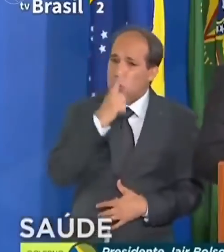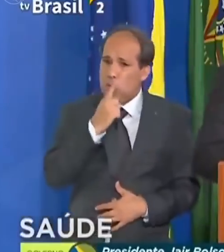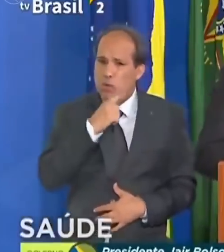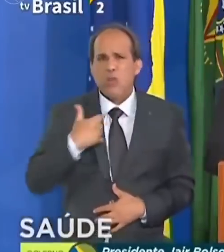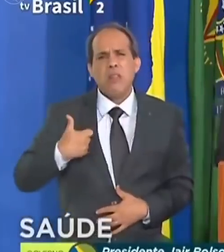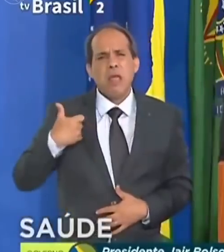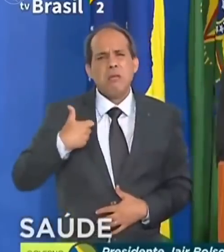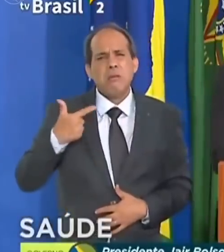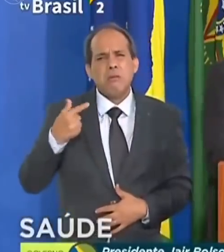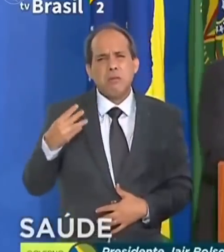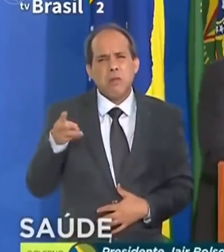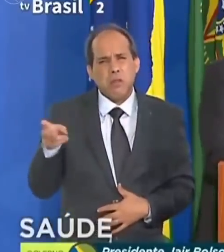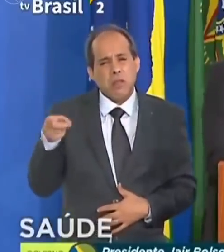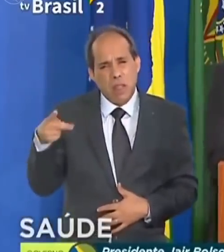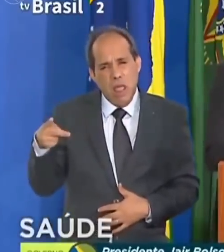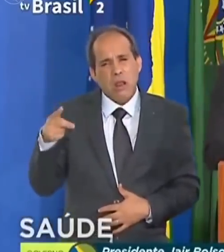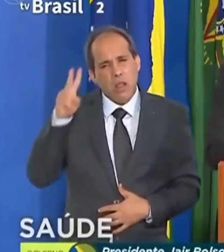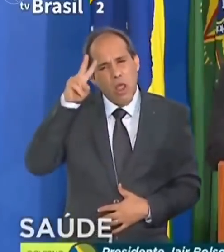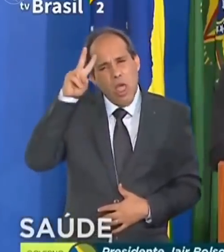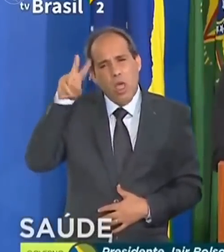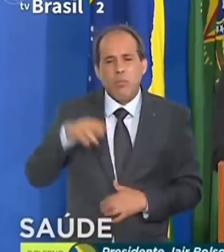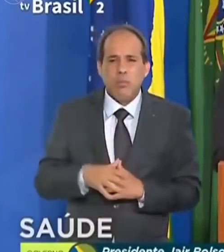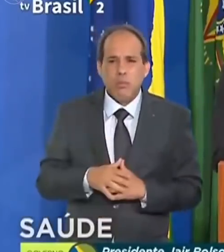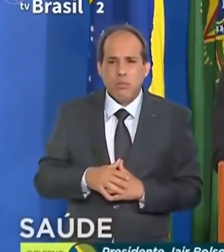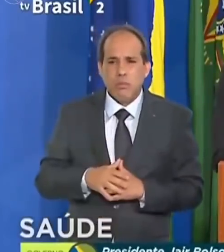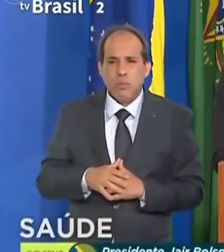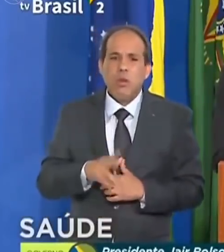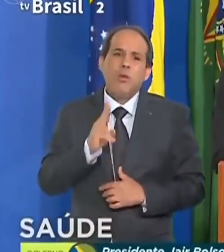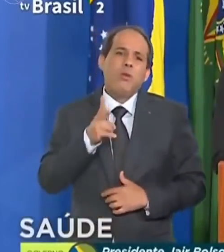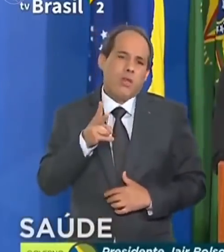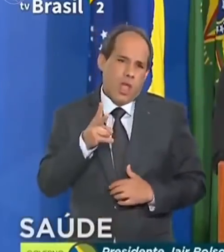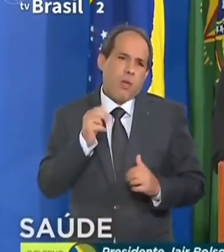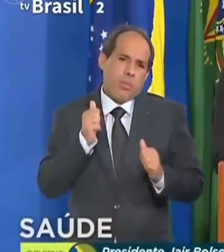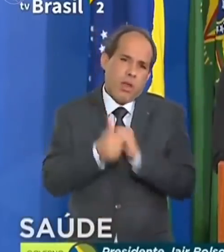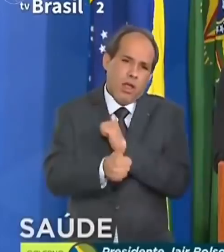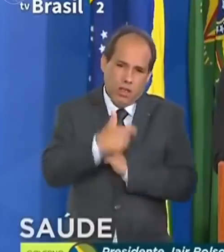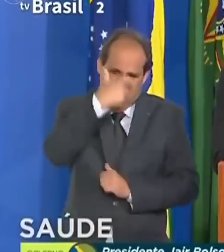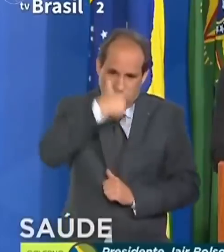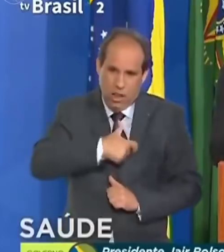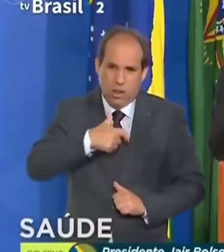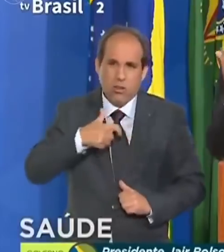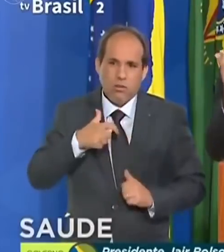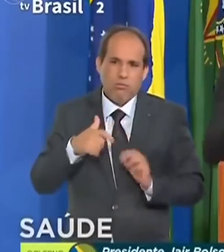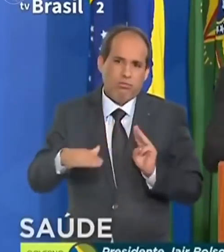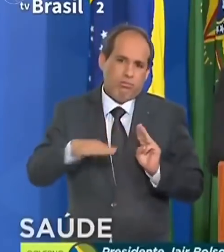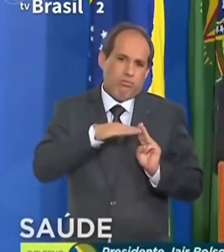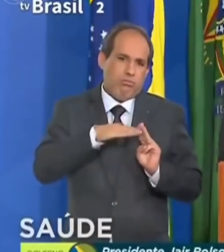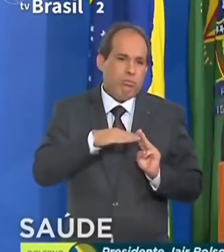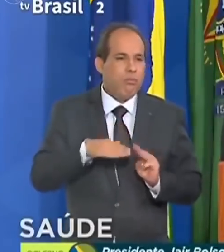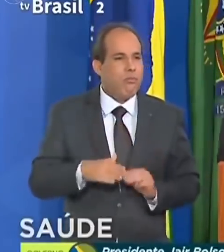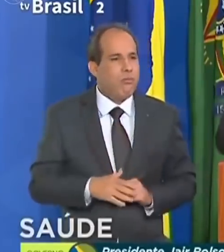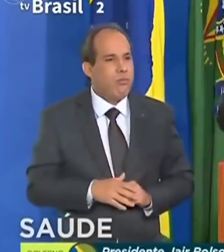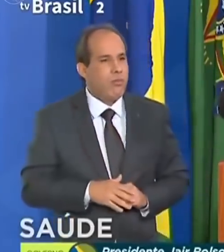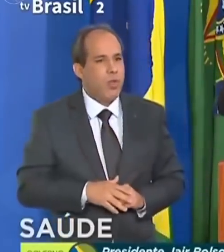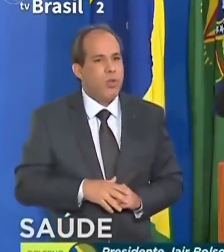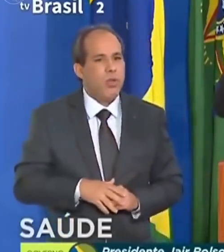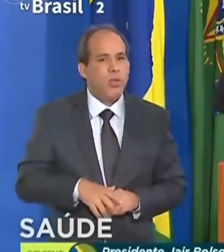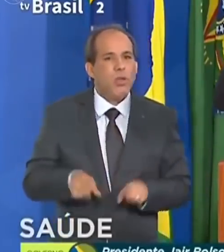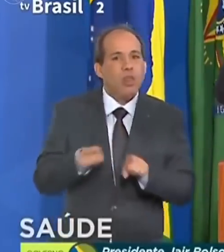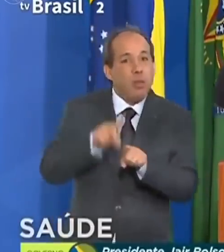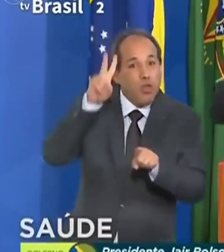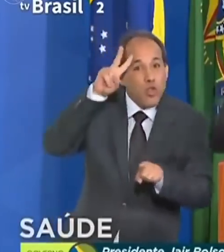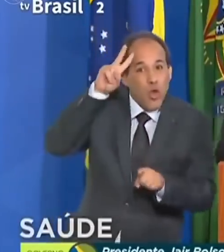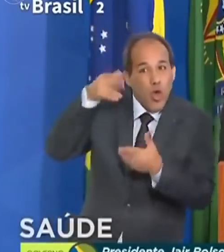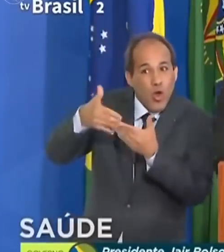Tinha 23 anos, sempre fui atleta das Forças Armadas, aquela história de atleta, que o pessoal da